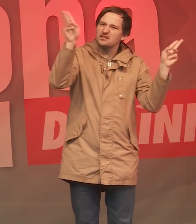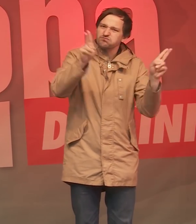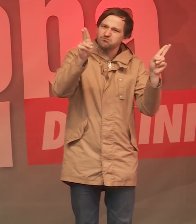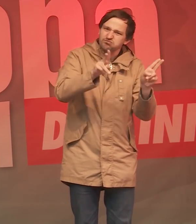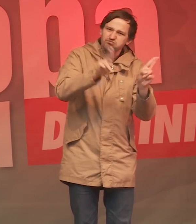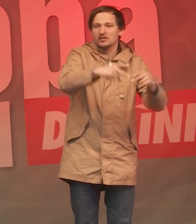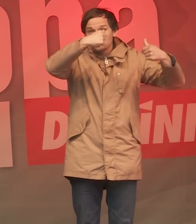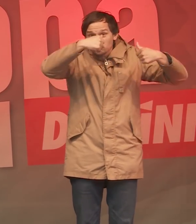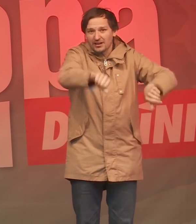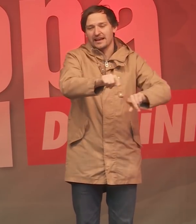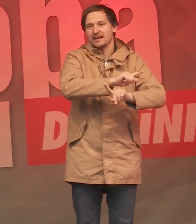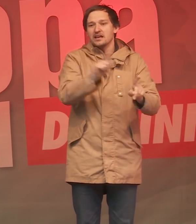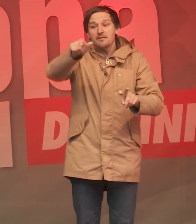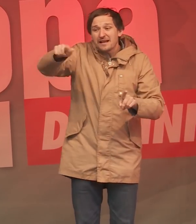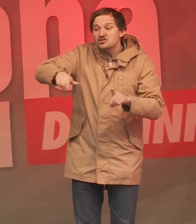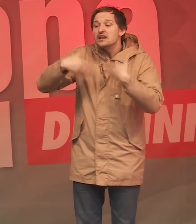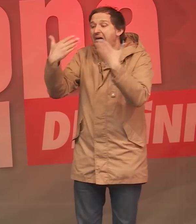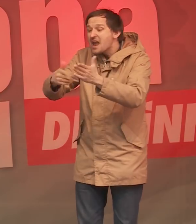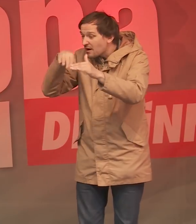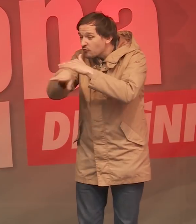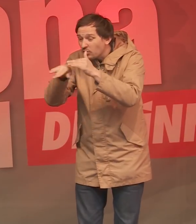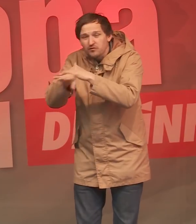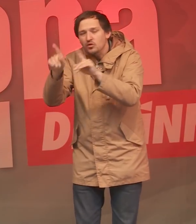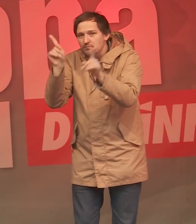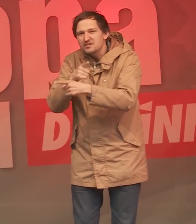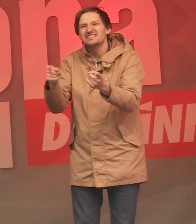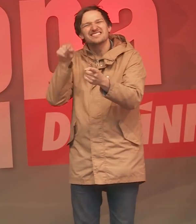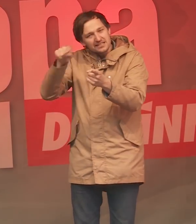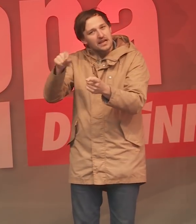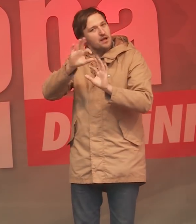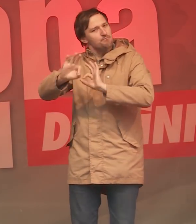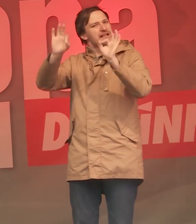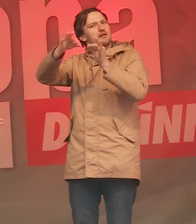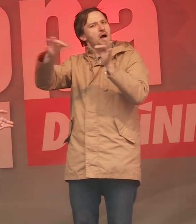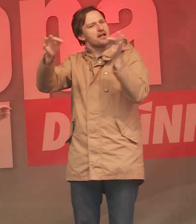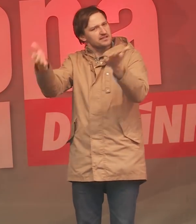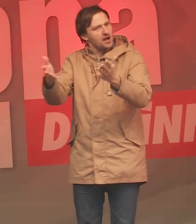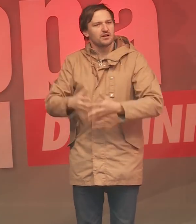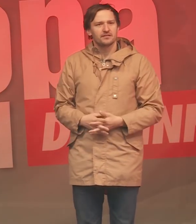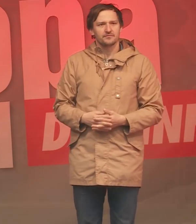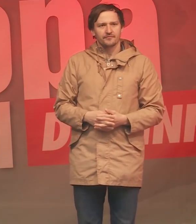damit eben nicht immer mehr Menschen ihre Heimat verlassen müssen. Das wäre doch eine effektive Maßnahme.